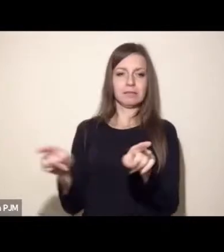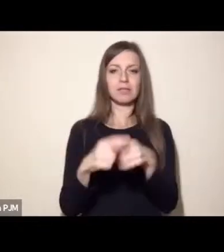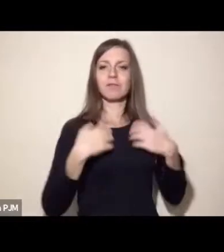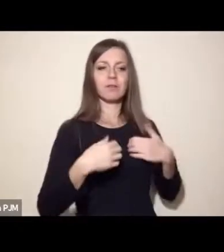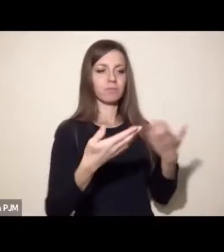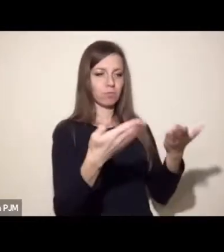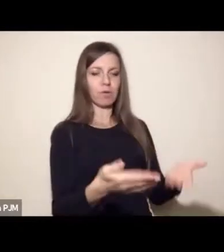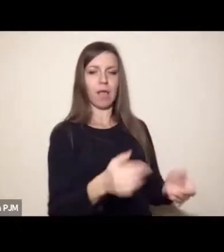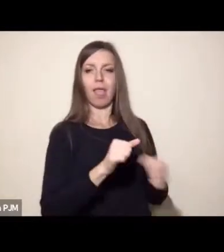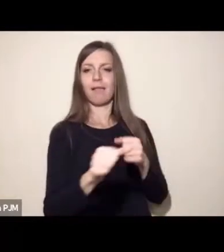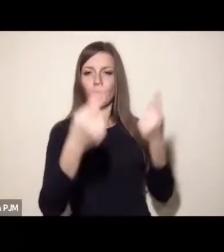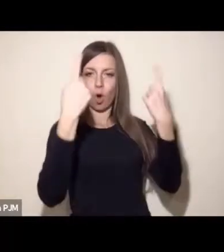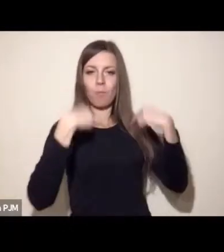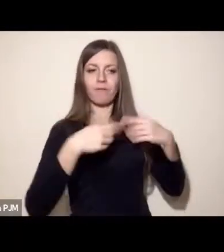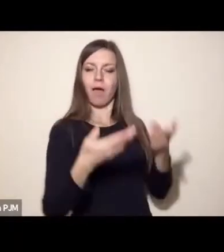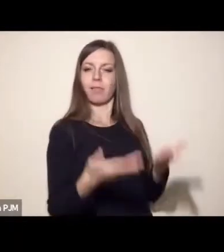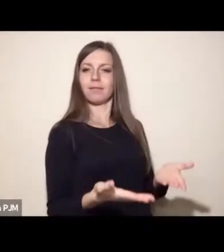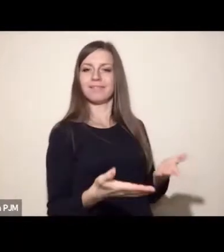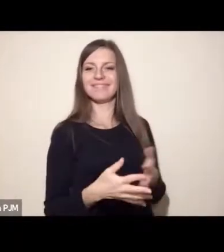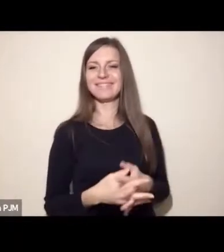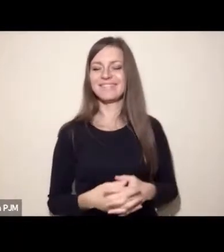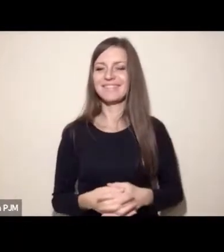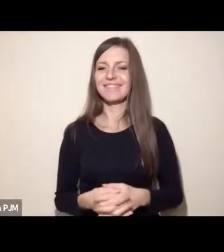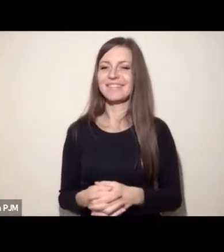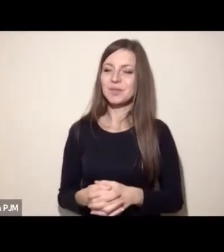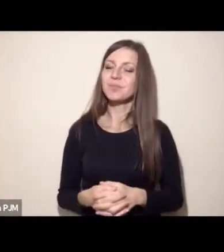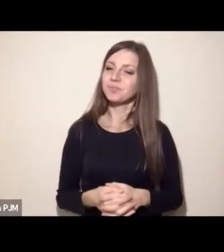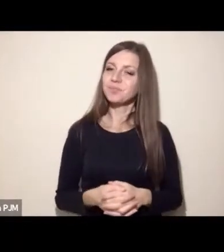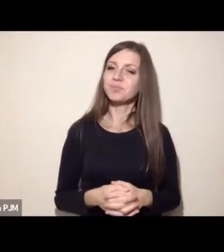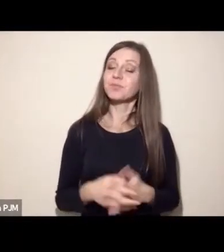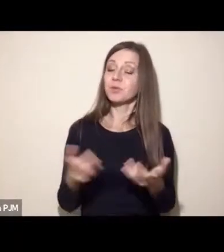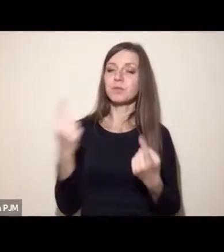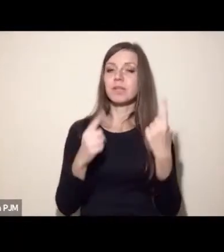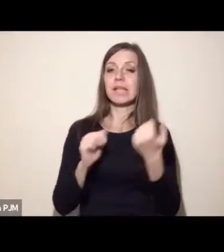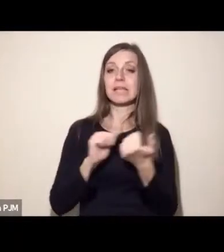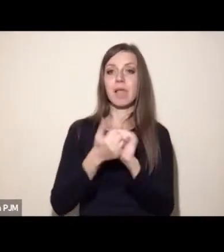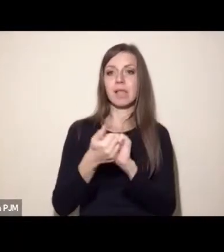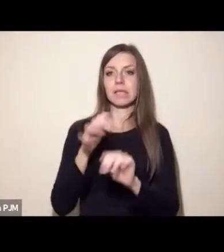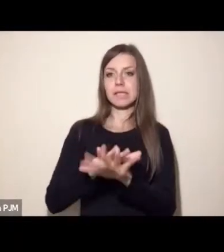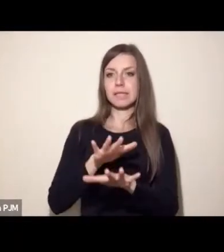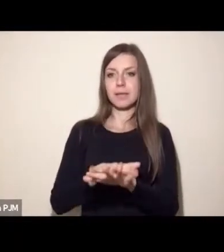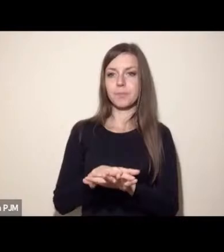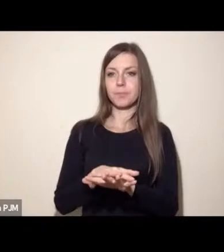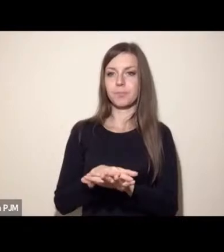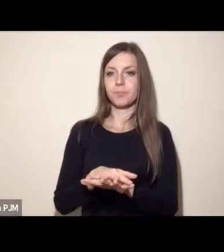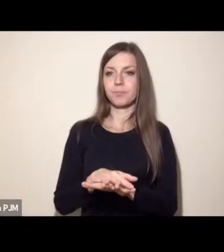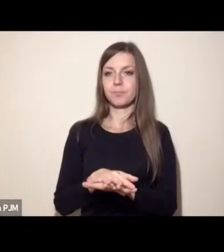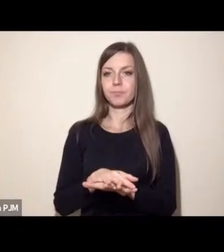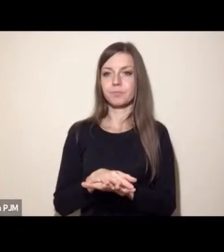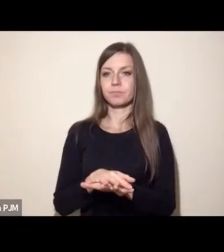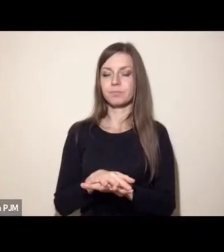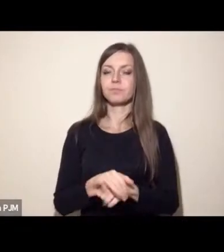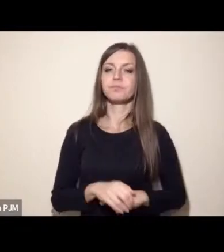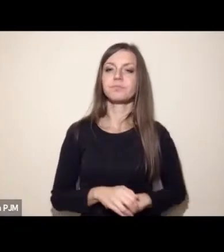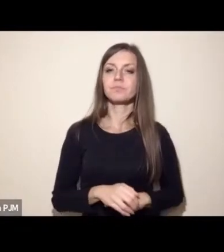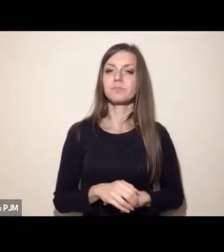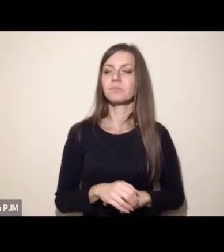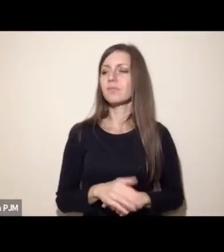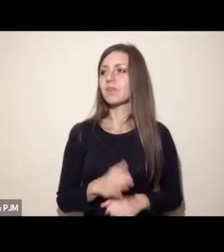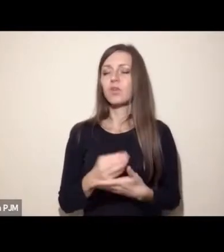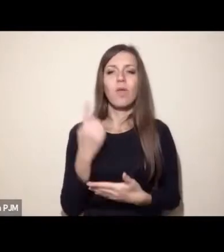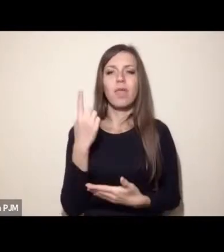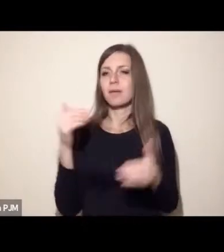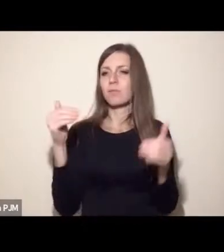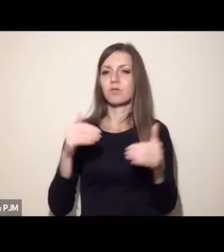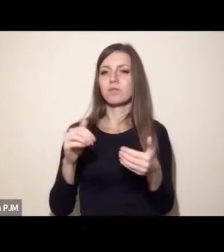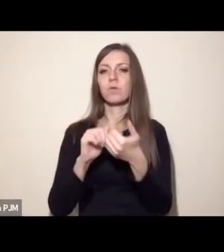szerzeniu świadomości i zmianach systemowych, bo wydaje mi się, że w zasadzie jedyną możliwością zrównania praw